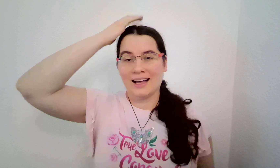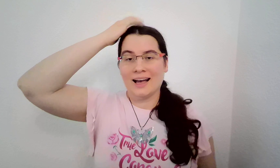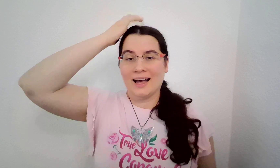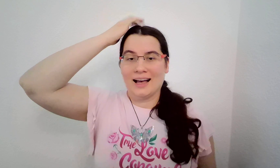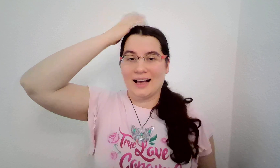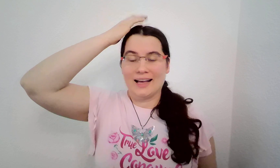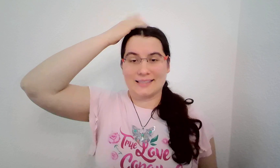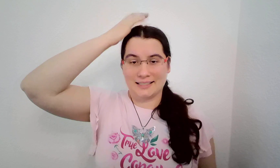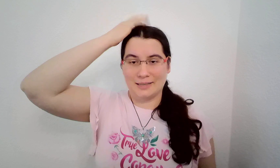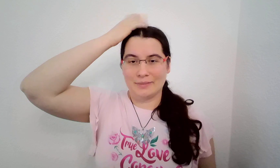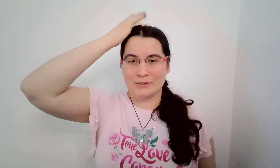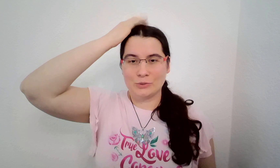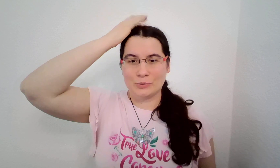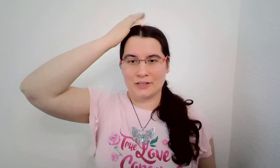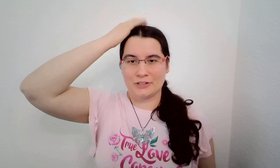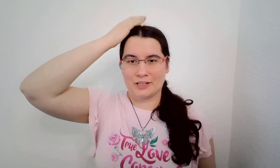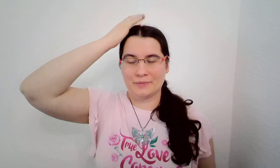A zatím bezúspěšně.